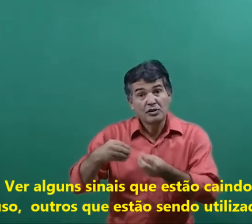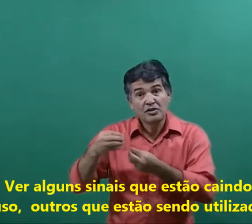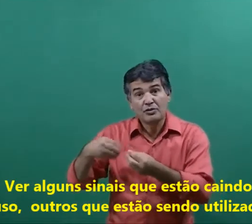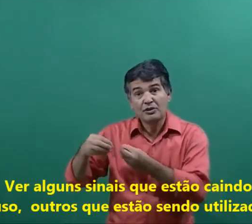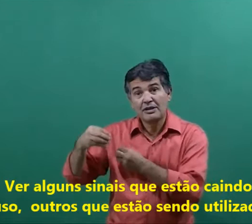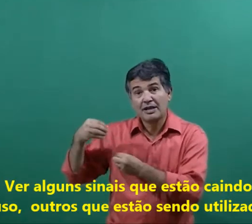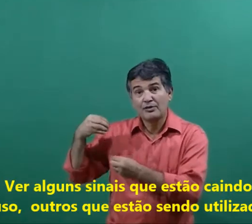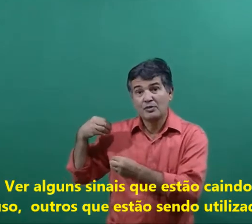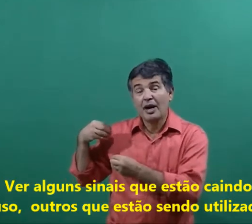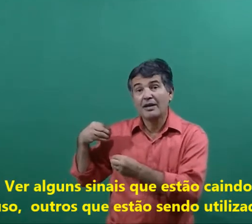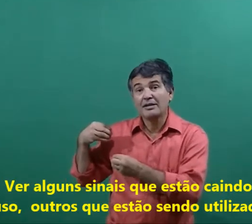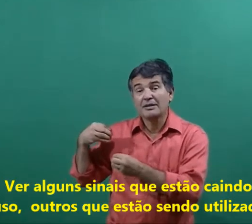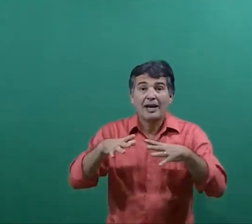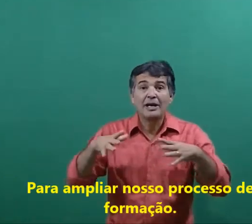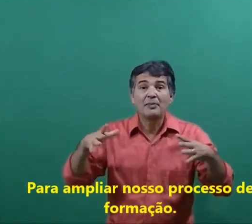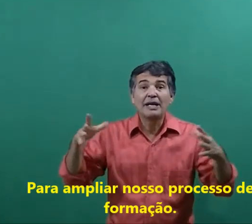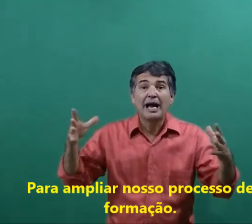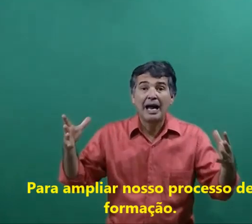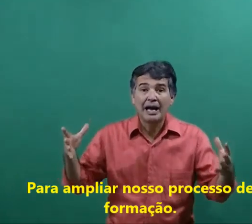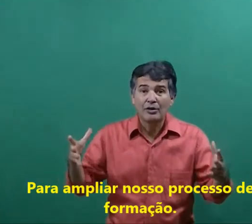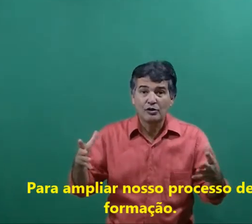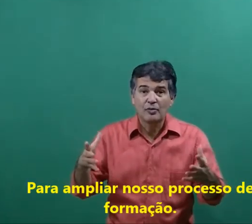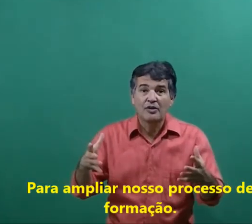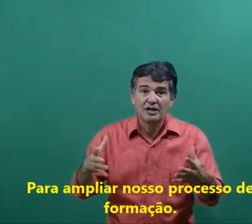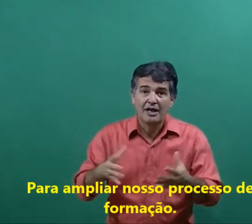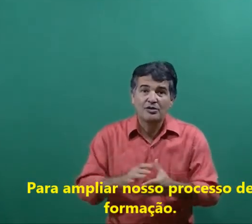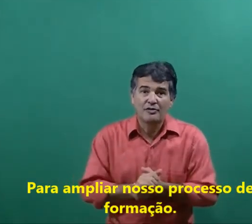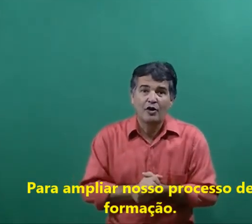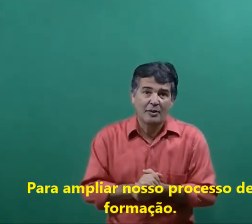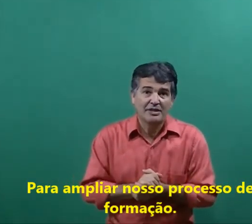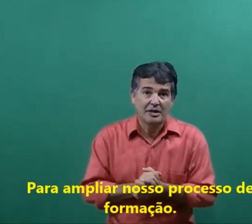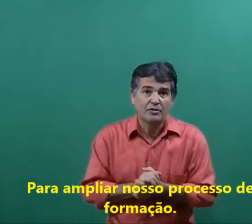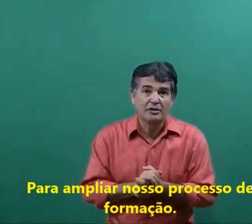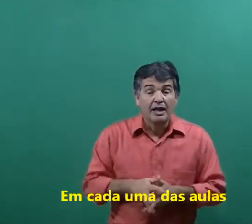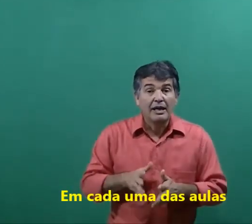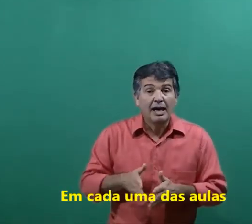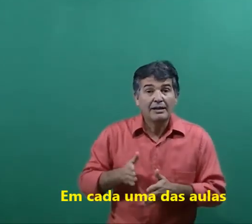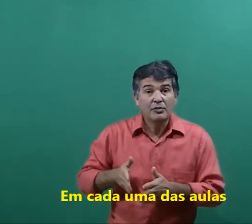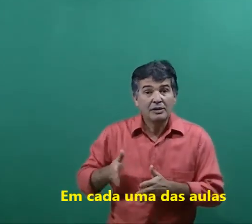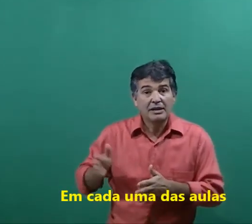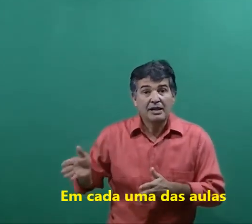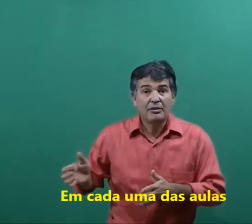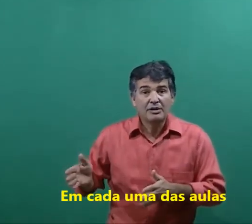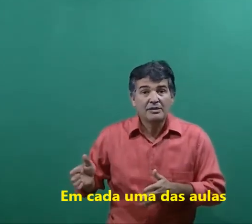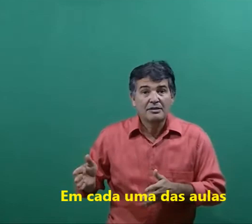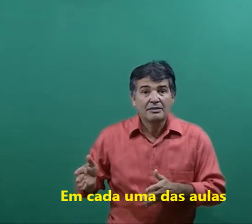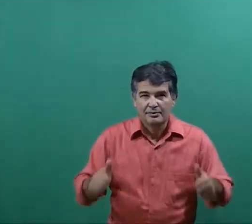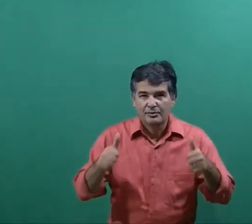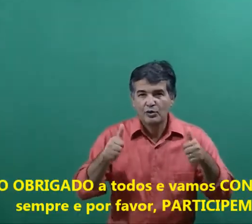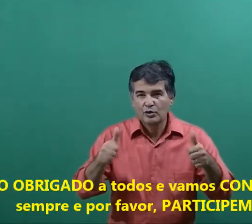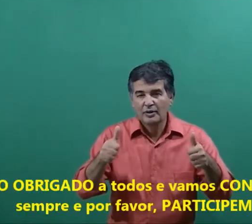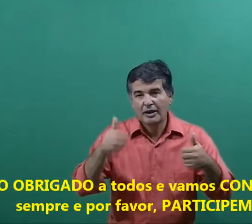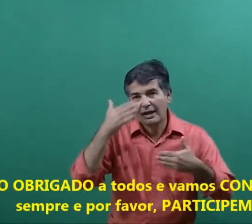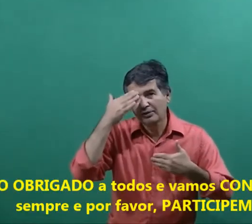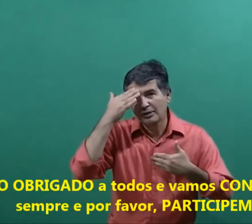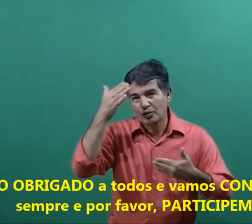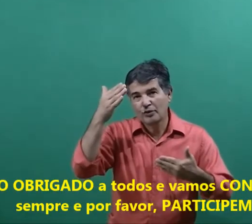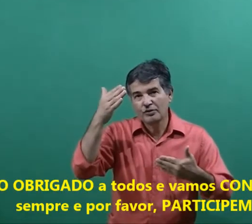estão sendo utilizados mais para ampliar nosso processo de formação em cada uma das aulas Muito obrigado a todos